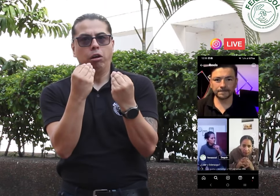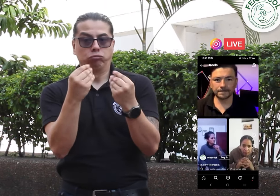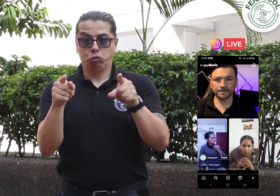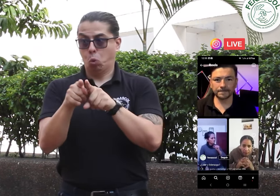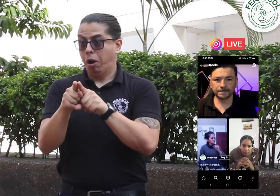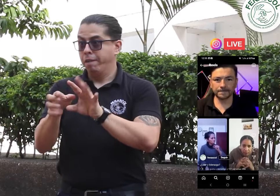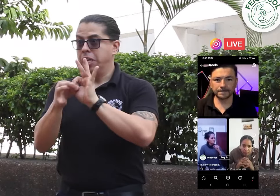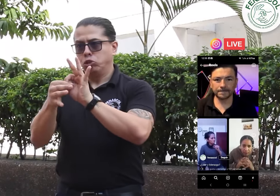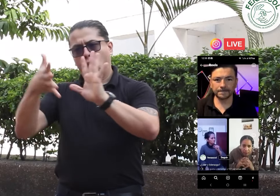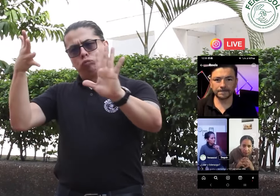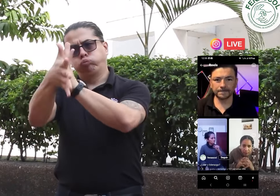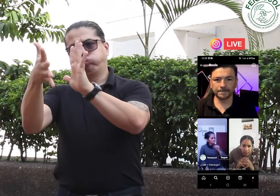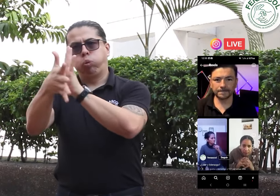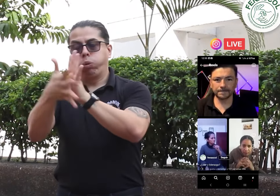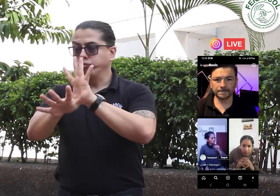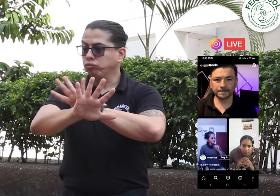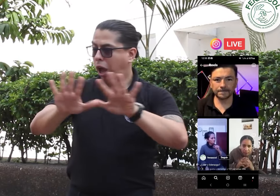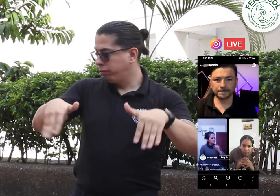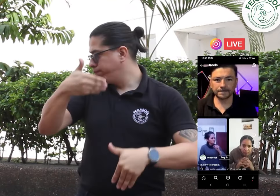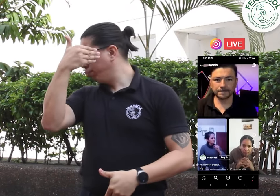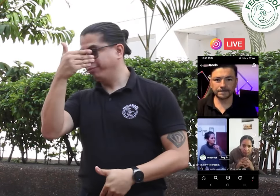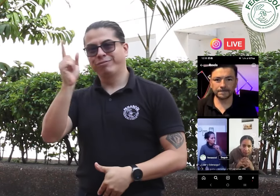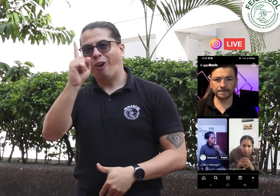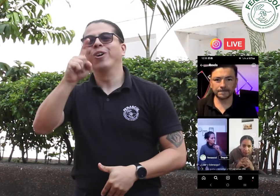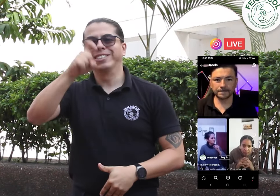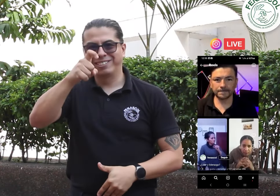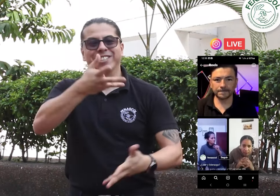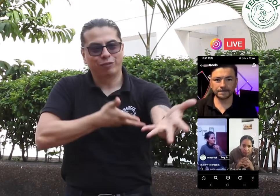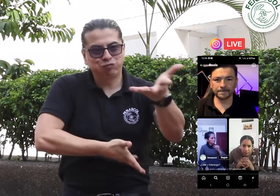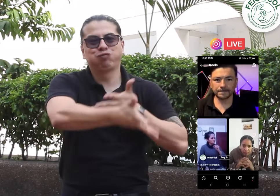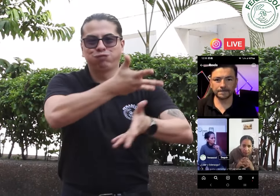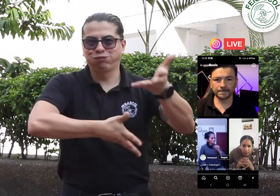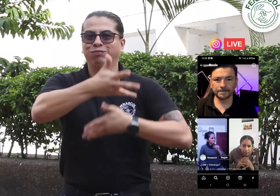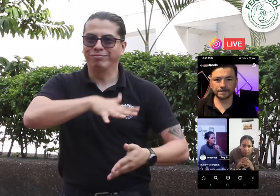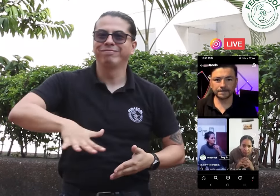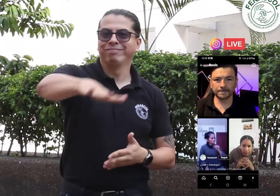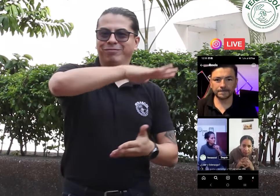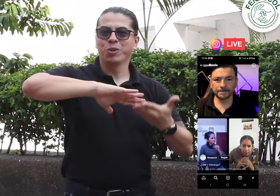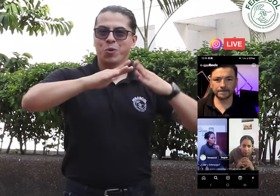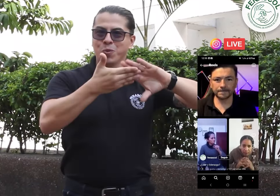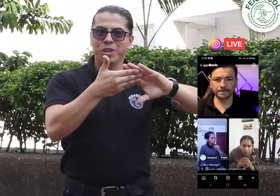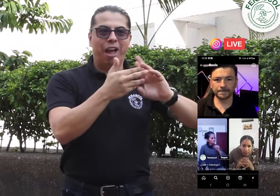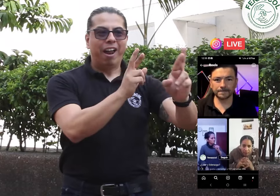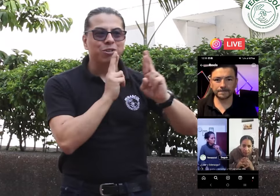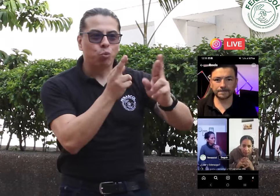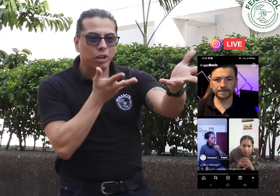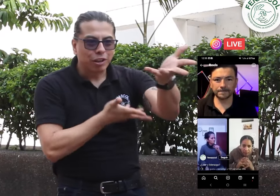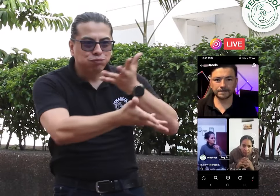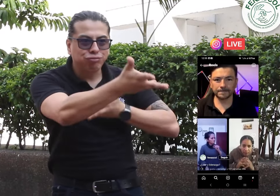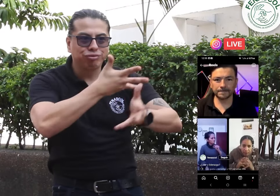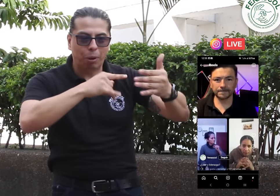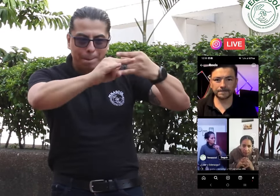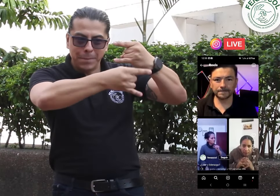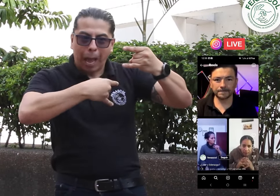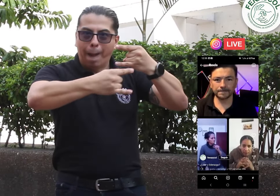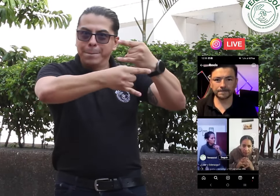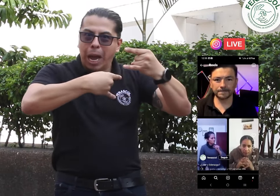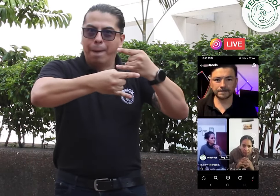actuar solo como informantes y desentendernos de la comunidad, sino recibir respuestas directamente y entablar